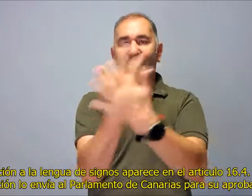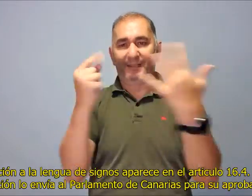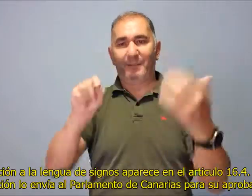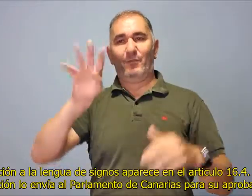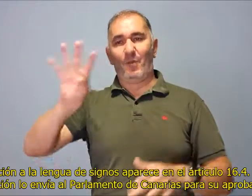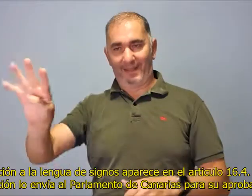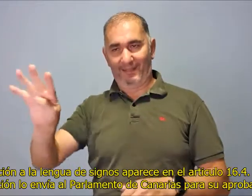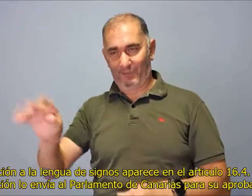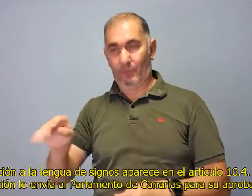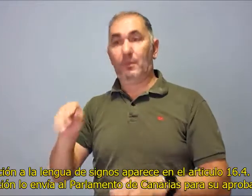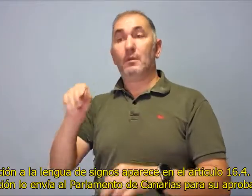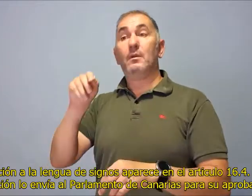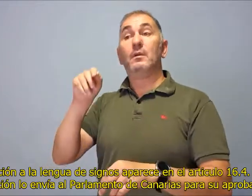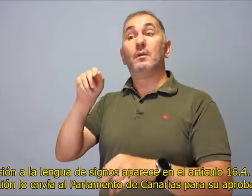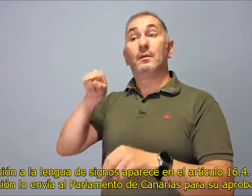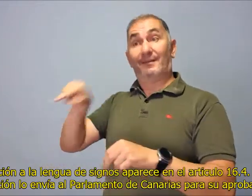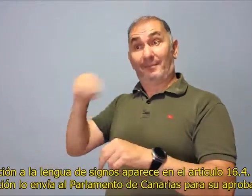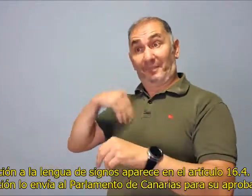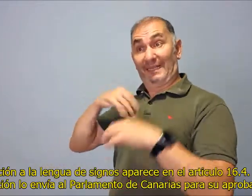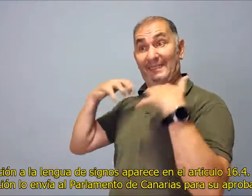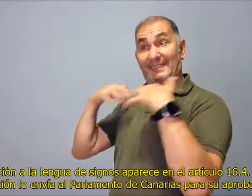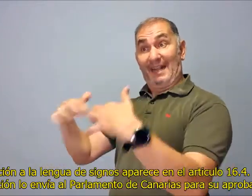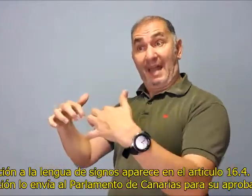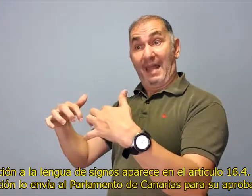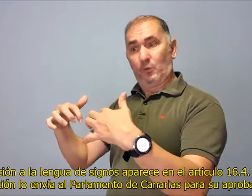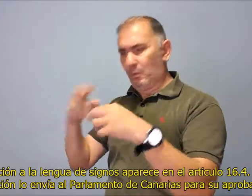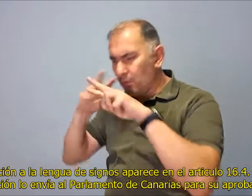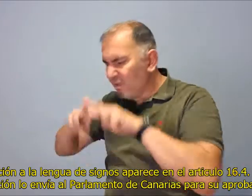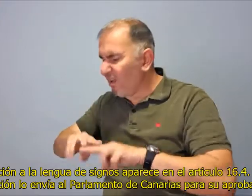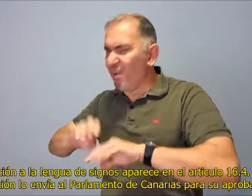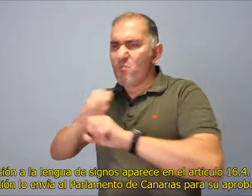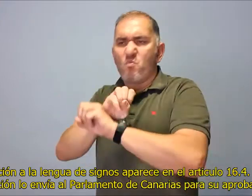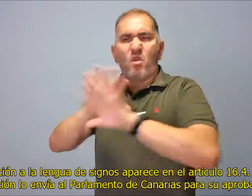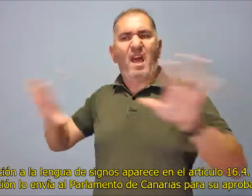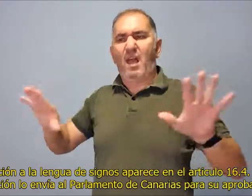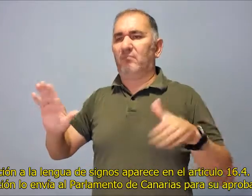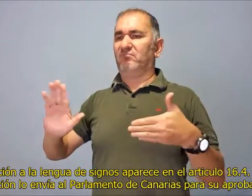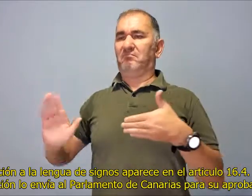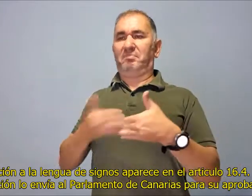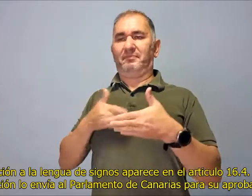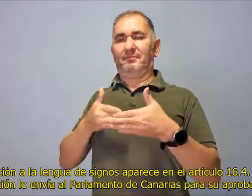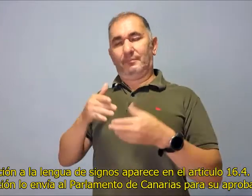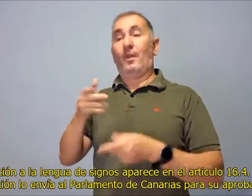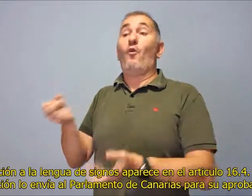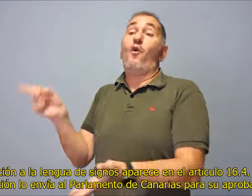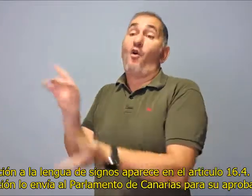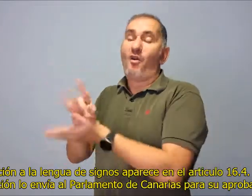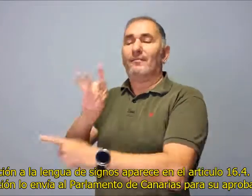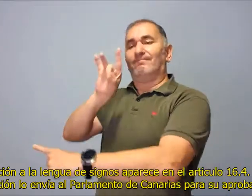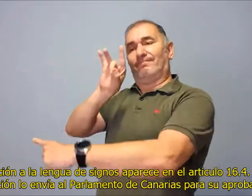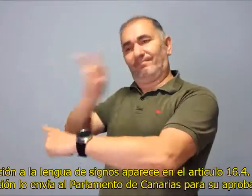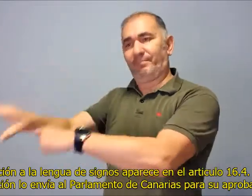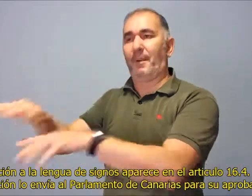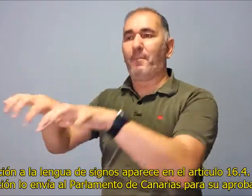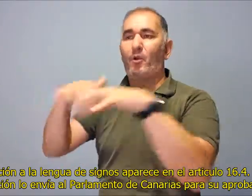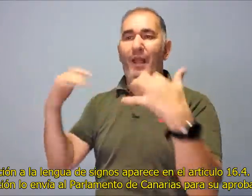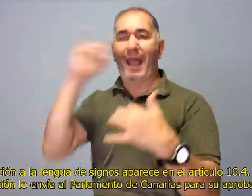en el Boletín Oficial de las Cortes Generales. Y la mención a la lengua de signos aparece en el artículo